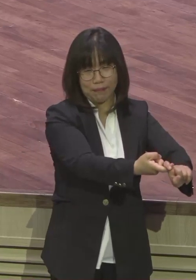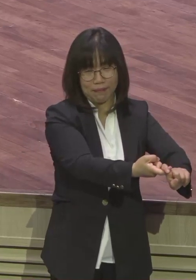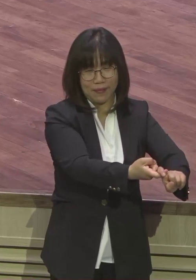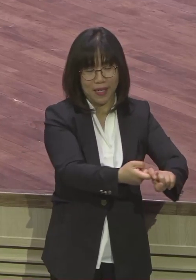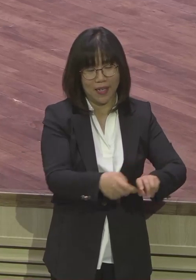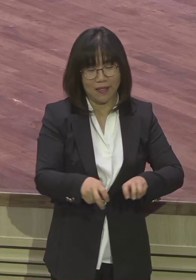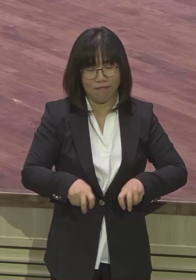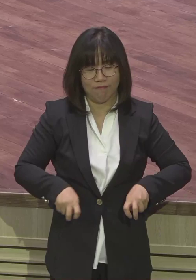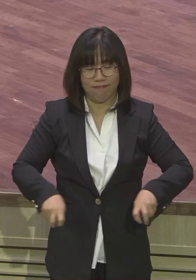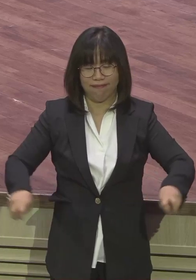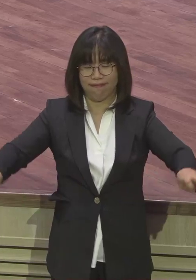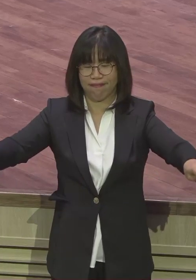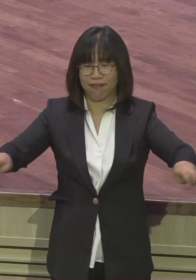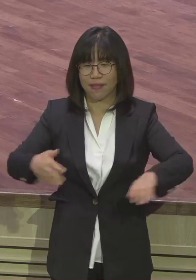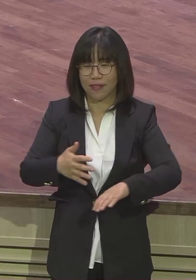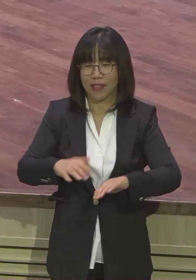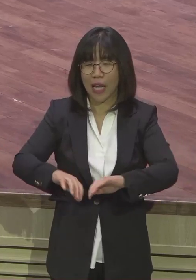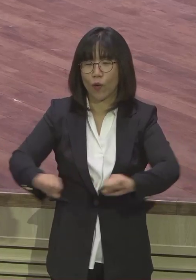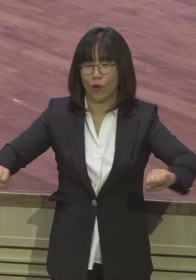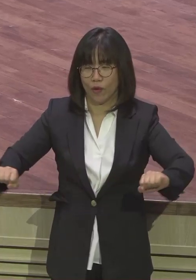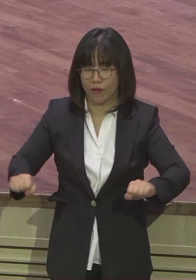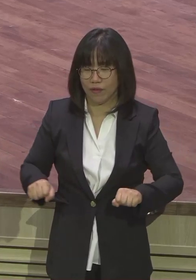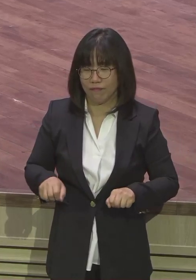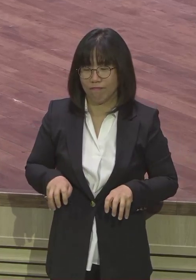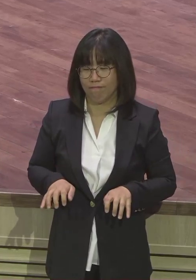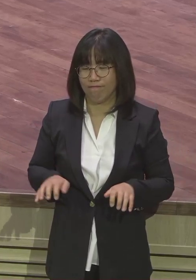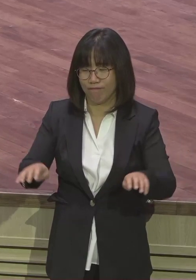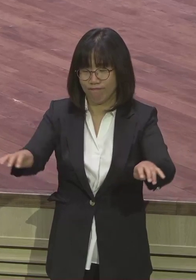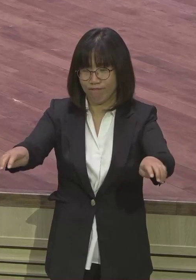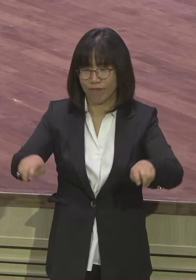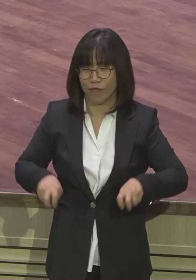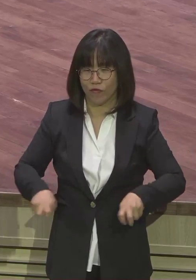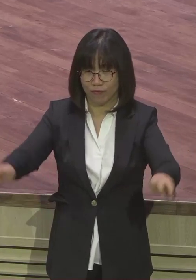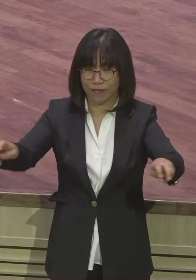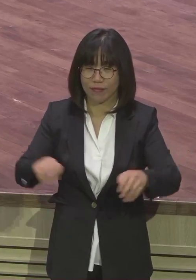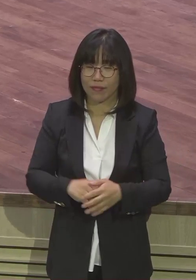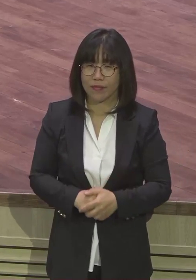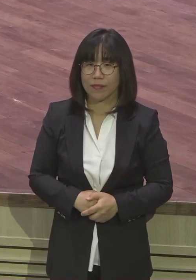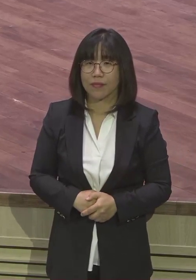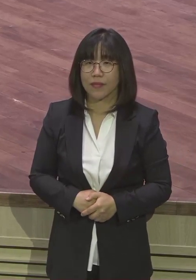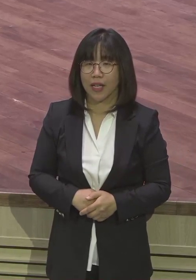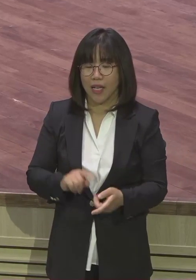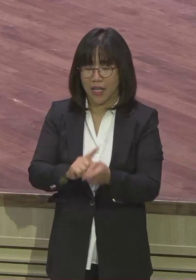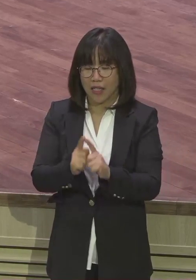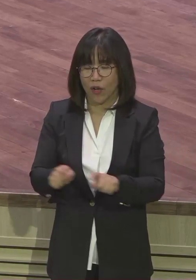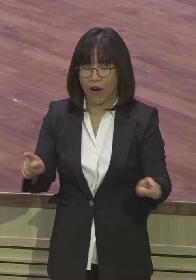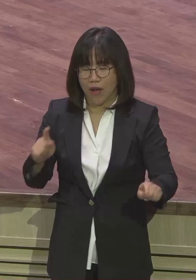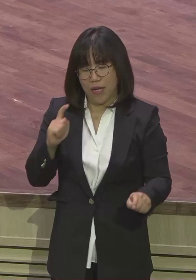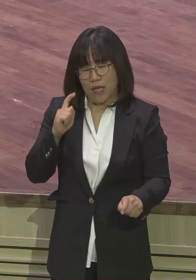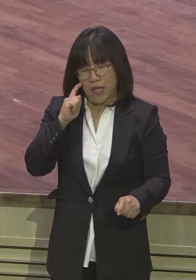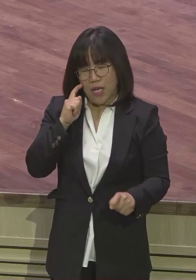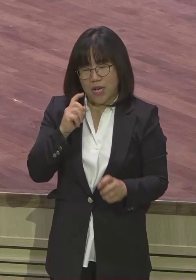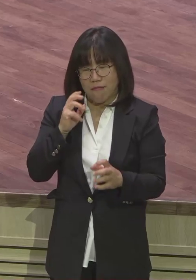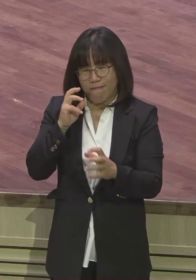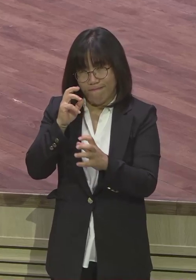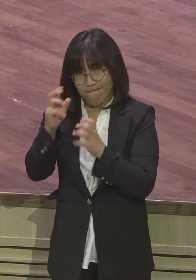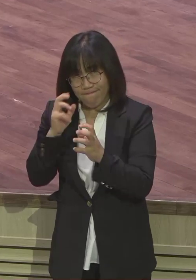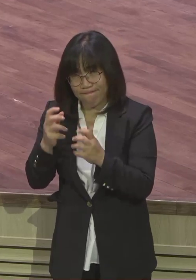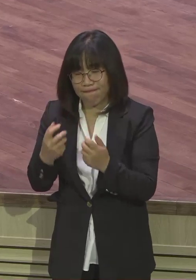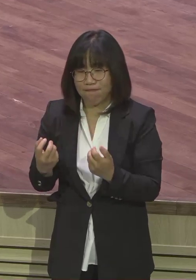이 목사는, 다른 목사는 지금 본당에 드리고 이러고 지금도 막 매주, 칼을 갈면서